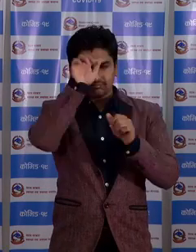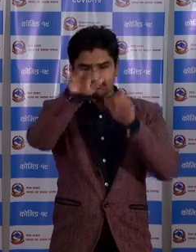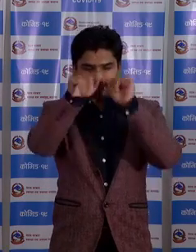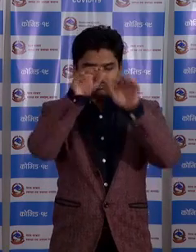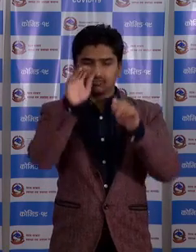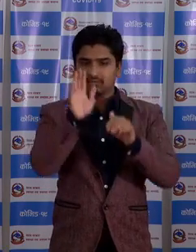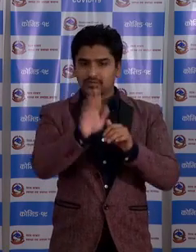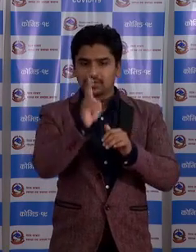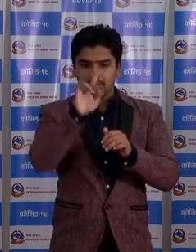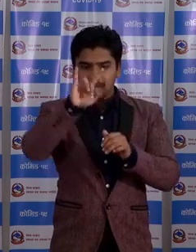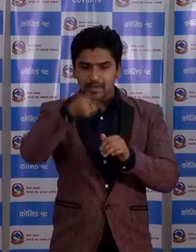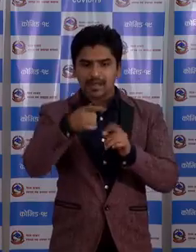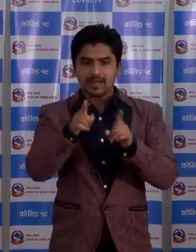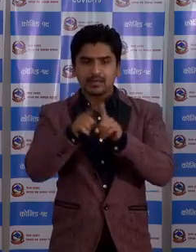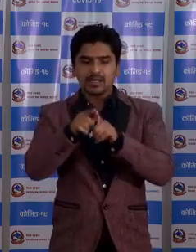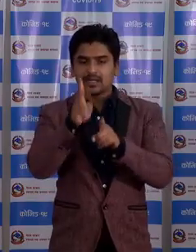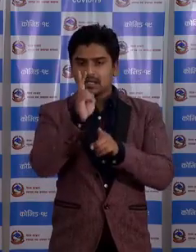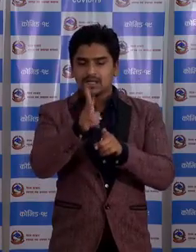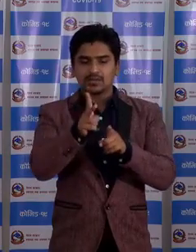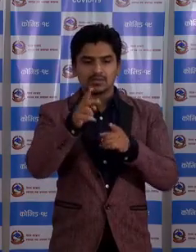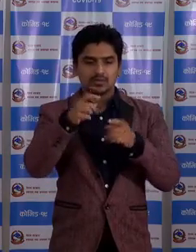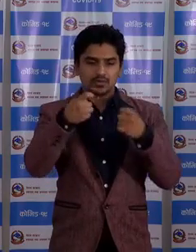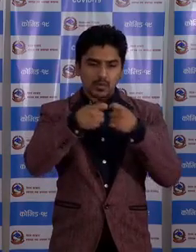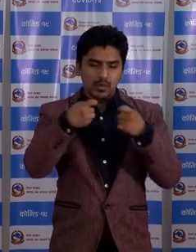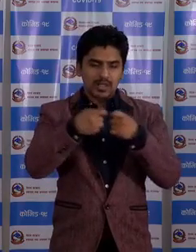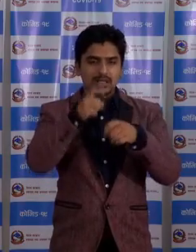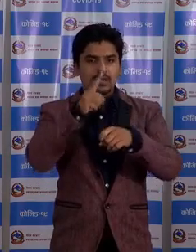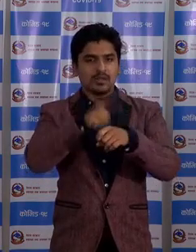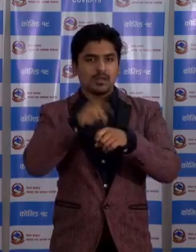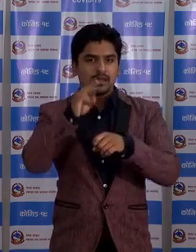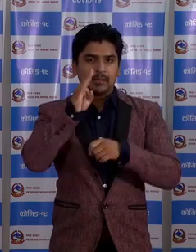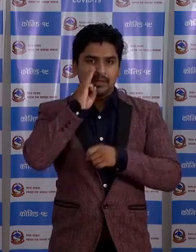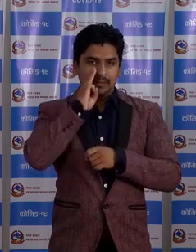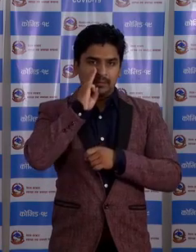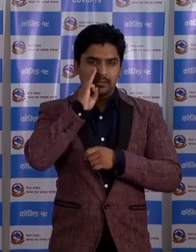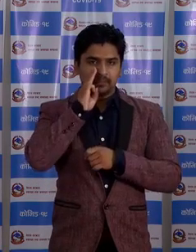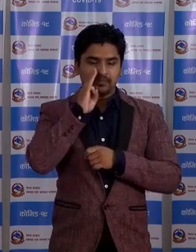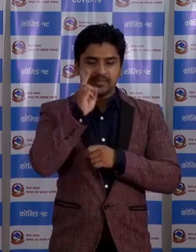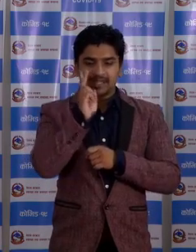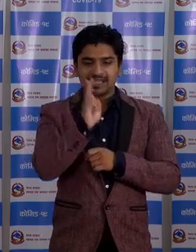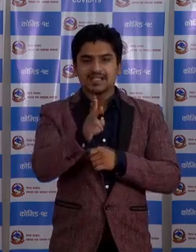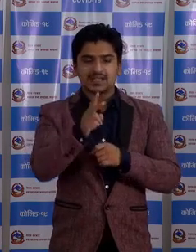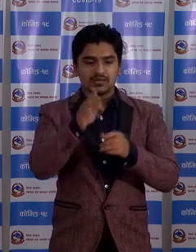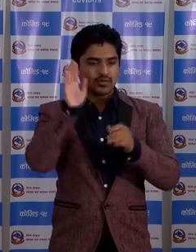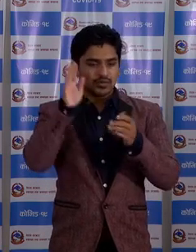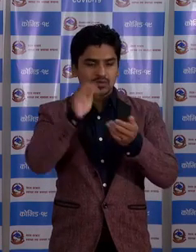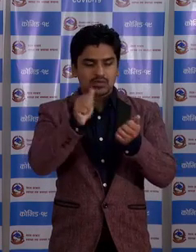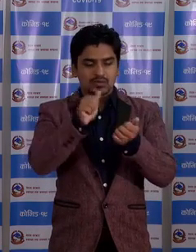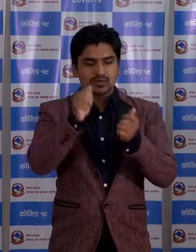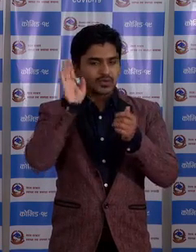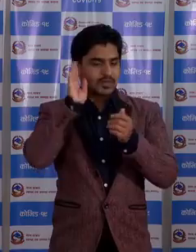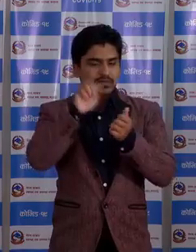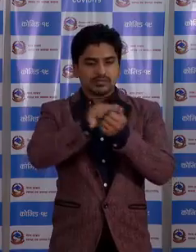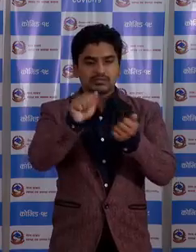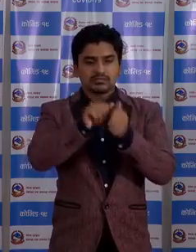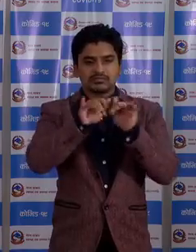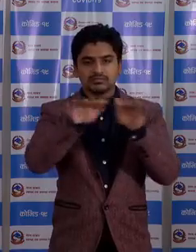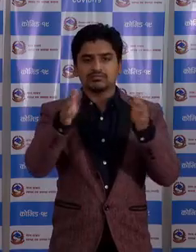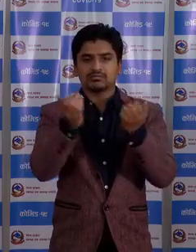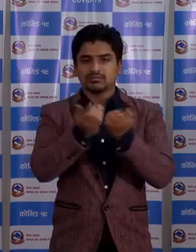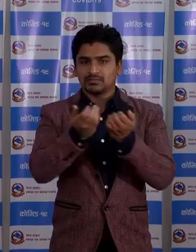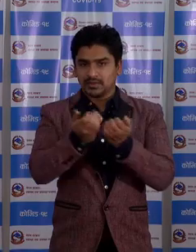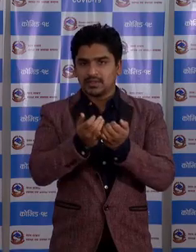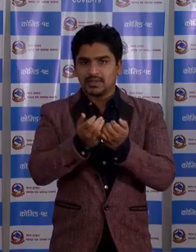तेसे ले फेरी पनी एस्तो सम्मेदन सिल समय मा स्ता समाचार अरू प्रकाशन रप्रशारन गर्दा